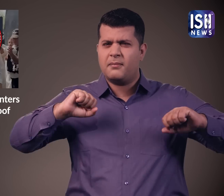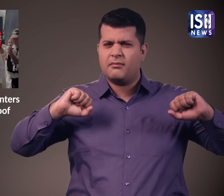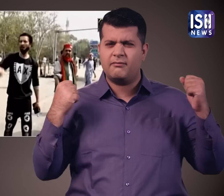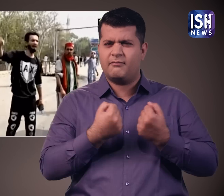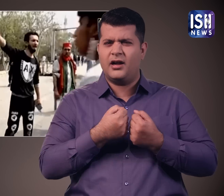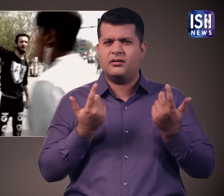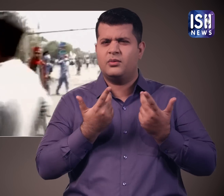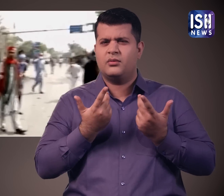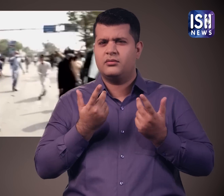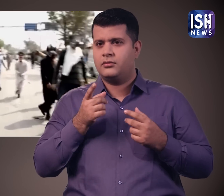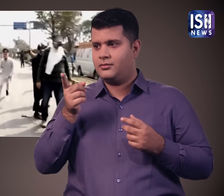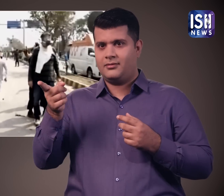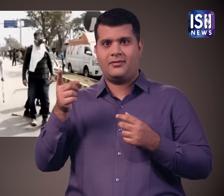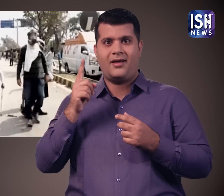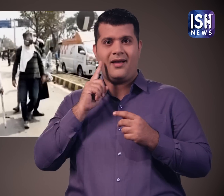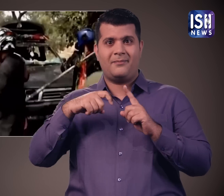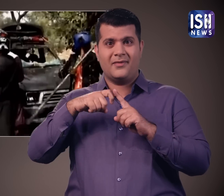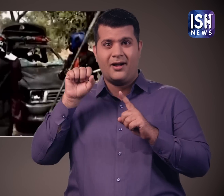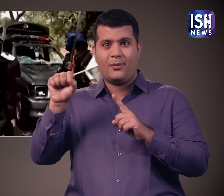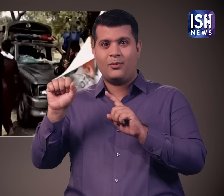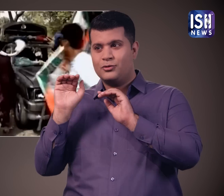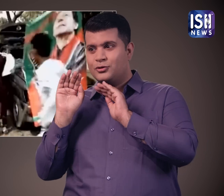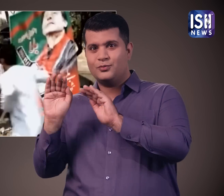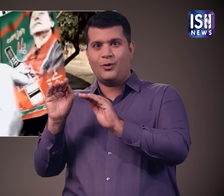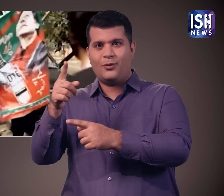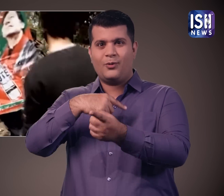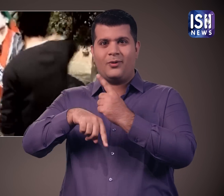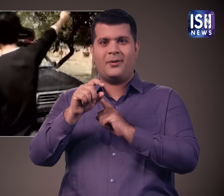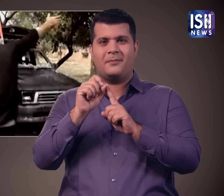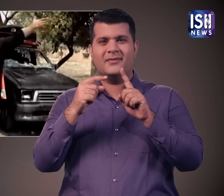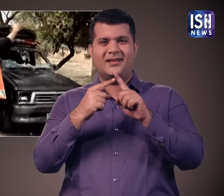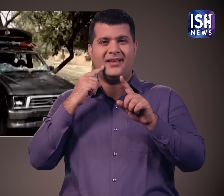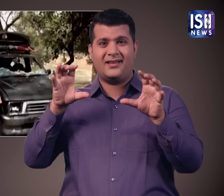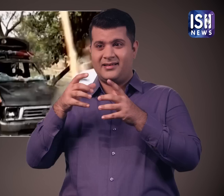पीटी आई समर्थको और पुलिस के बीच जड़ पे शुरू हो गई